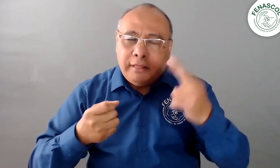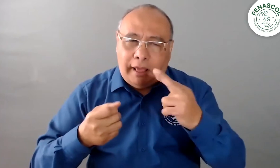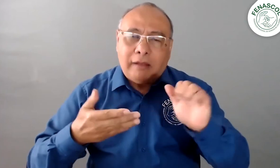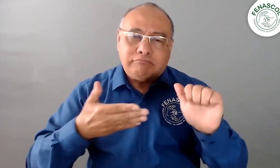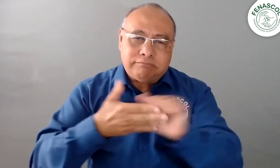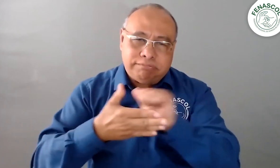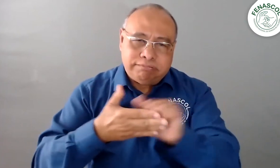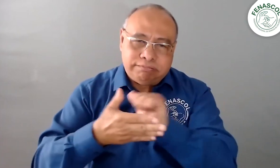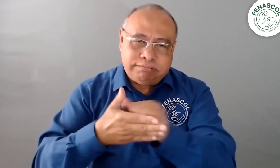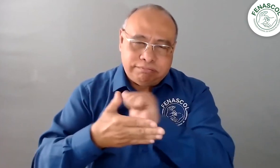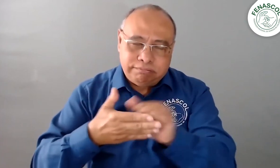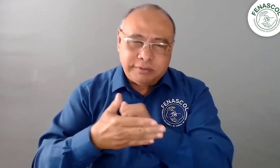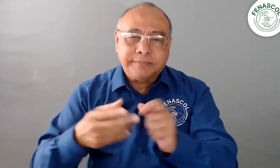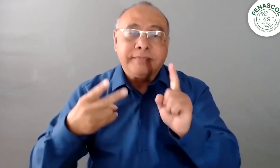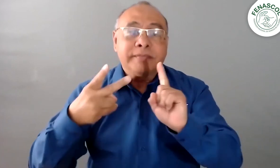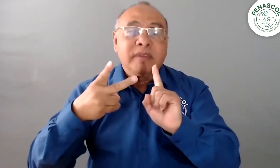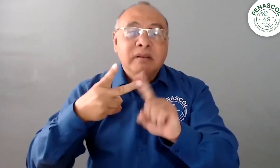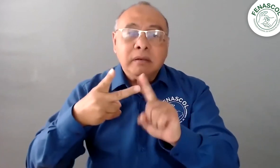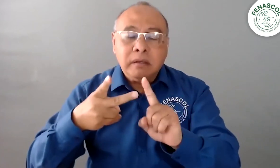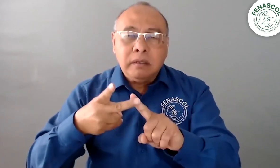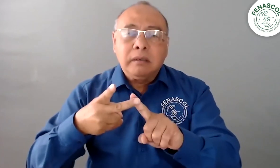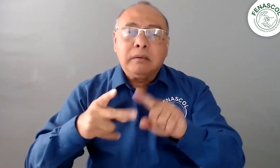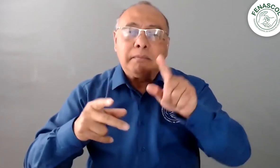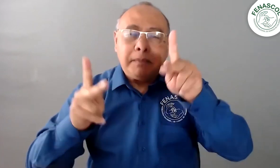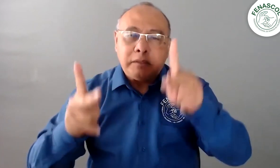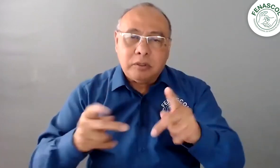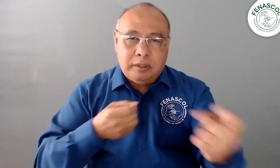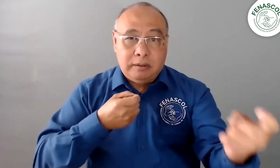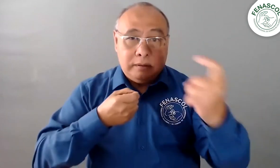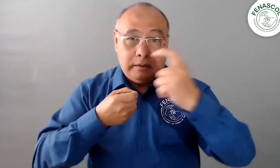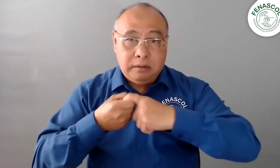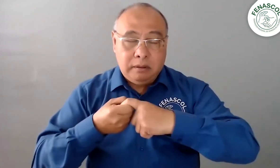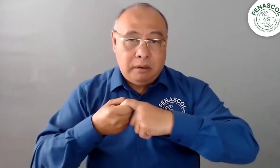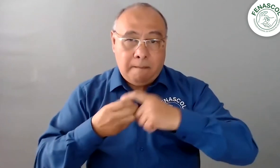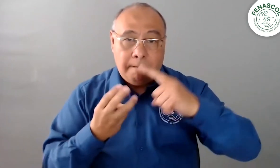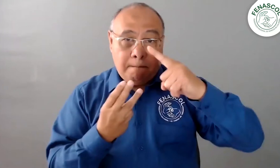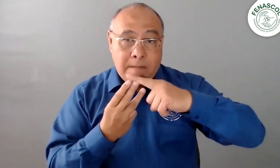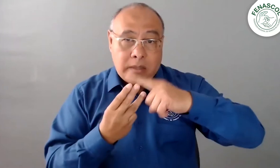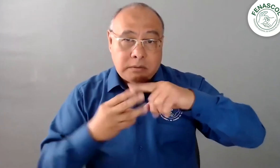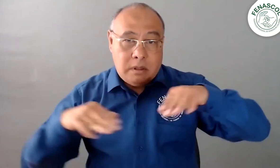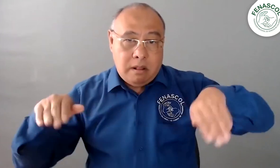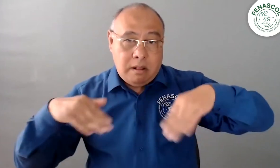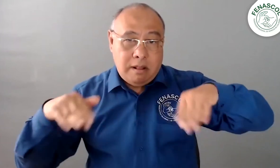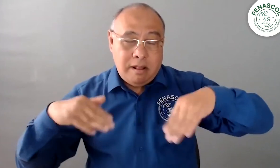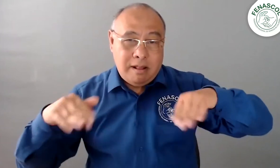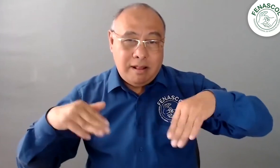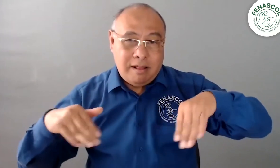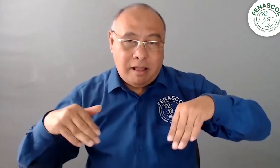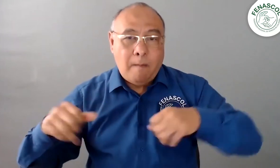vez y tuvimos que borrar esos datos repetidos. También identificamos casos en los cuales personas sordas evidencian tener moto